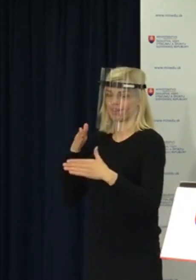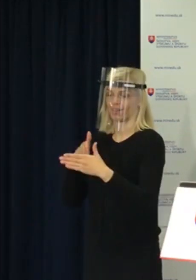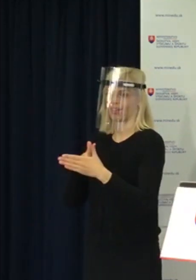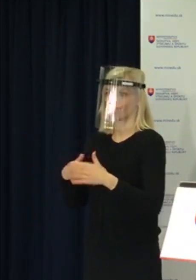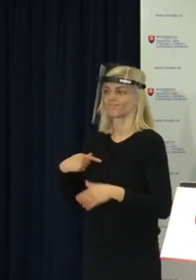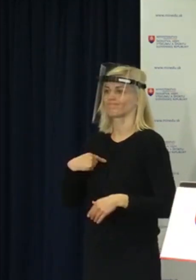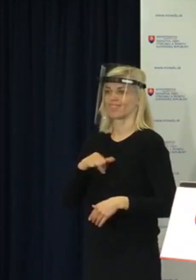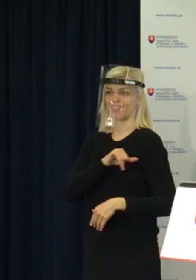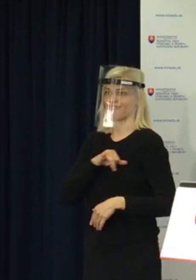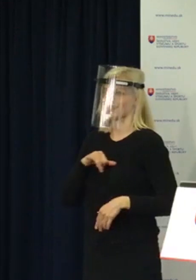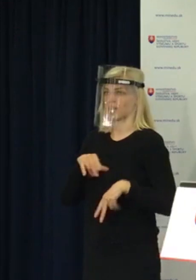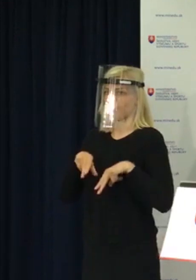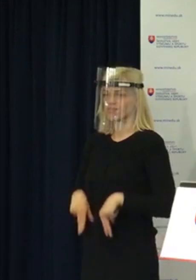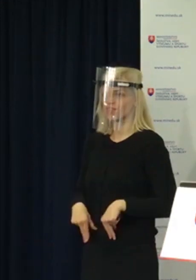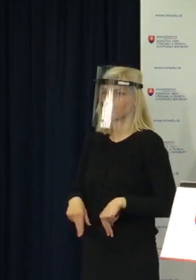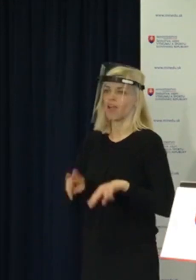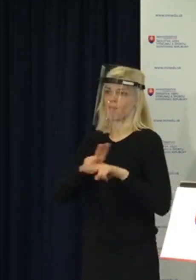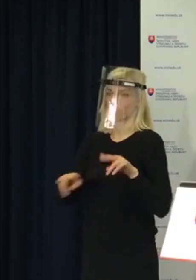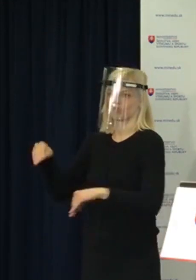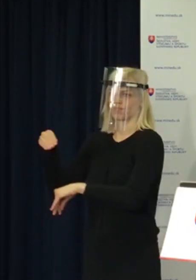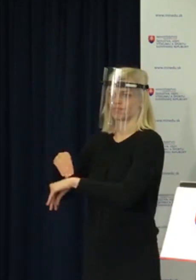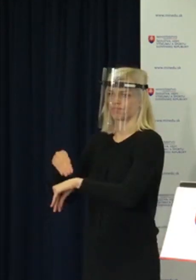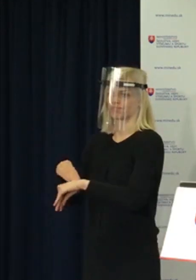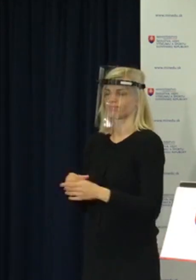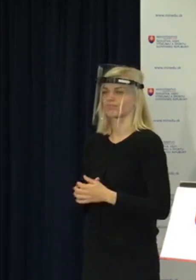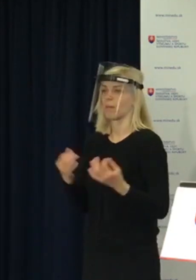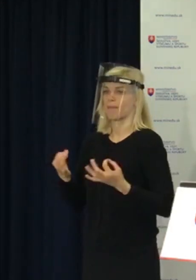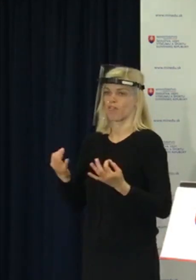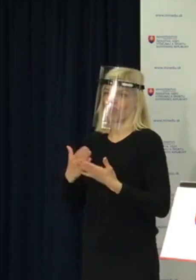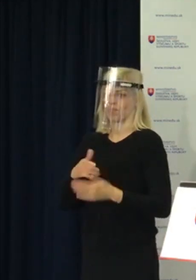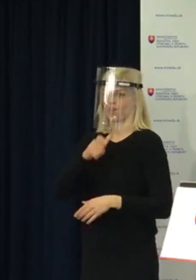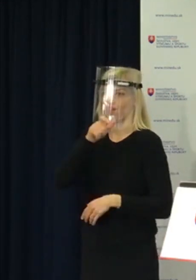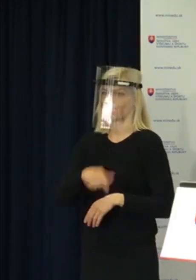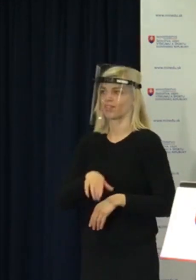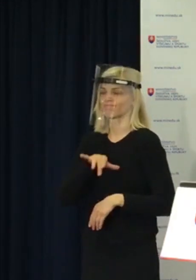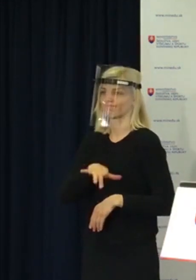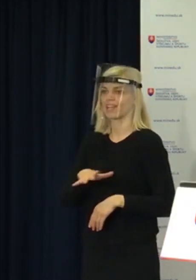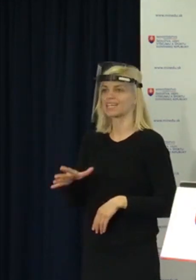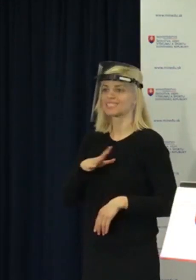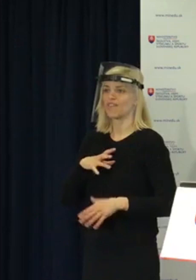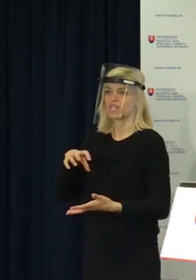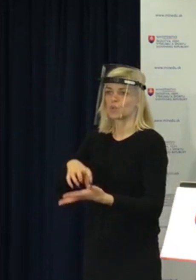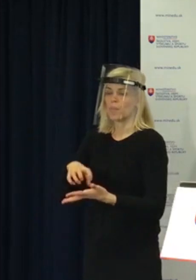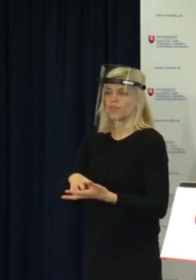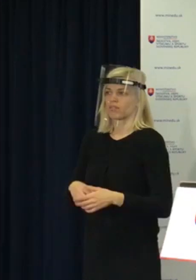hlavne o prípady vtedy, kedy dotyčný by bol v rizikovej skupine, kedy sa bude obávať o svoje zdravie